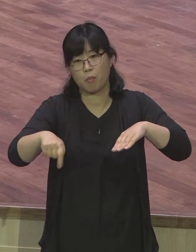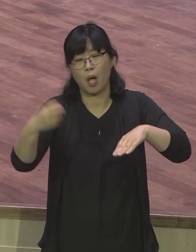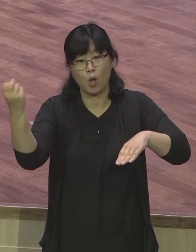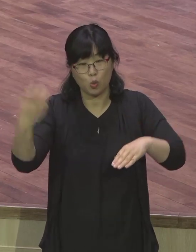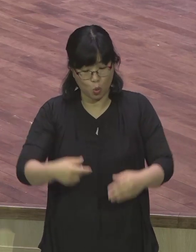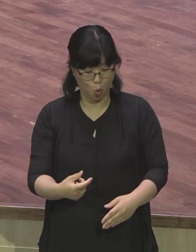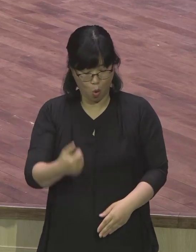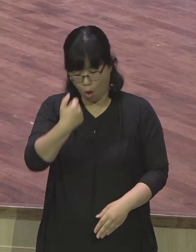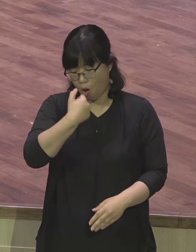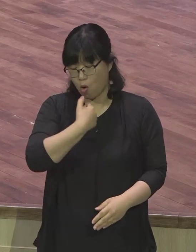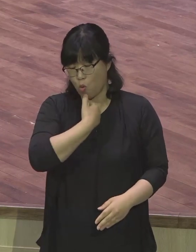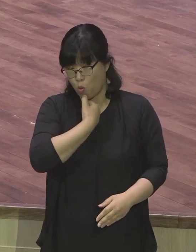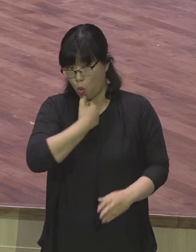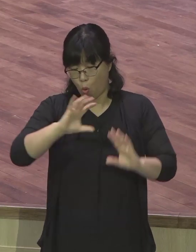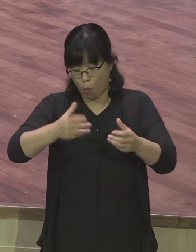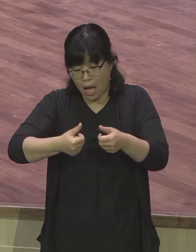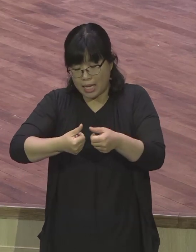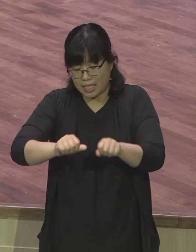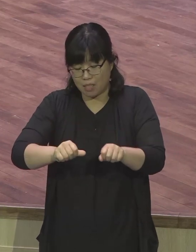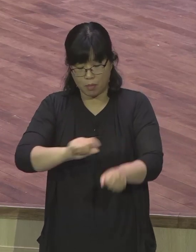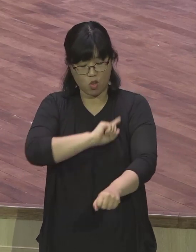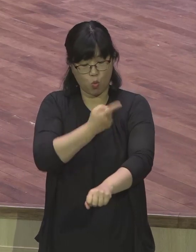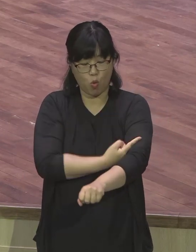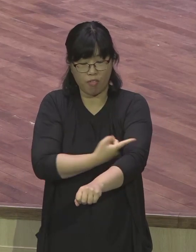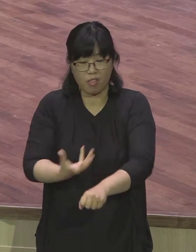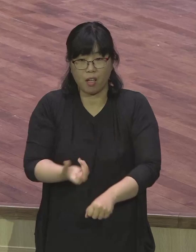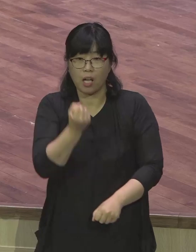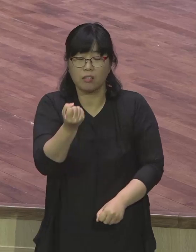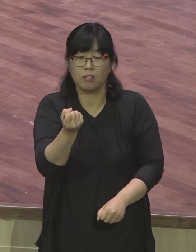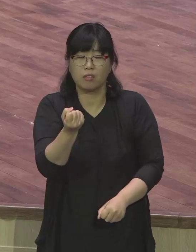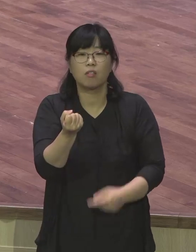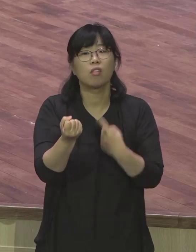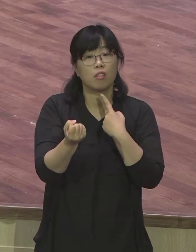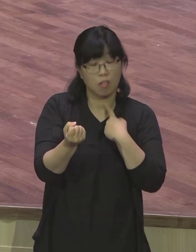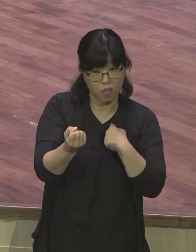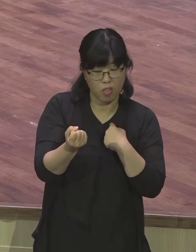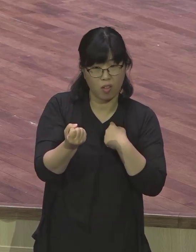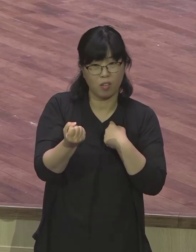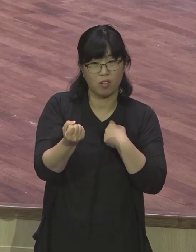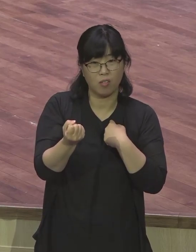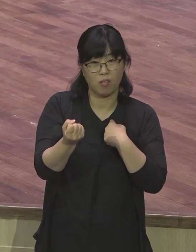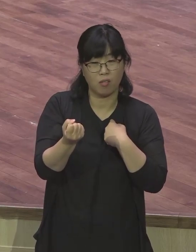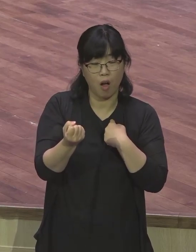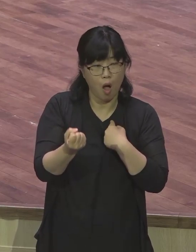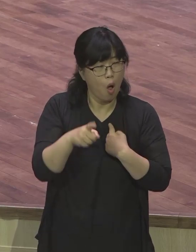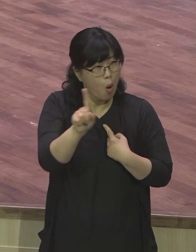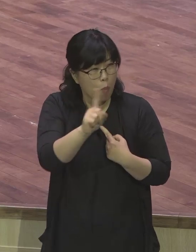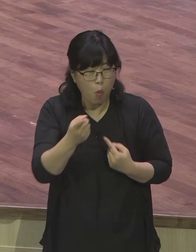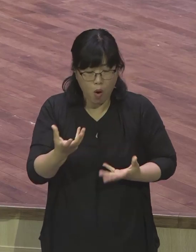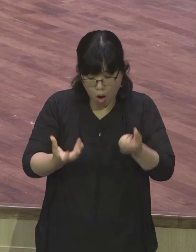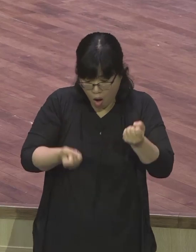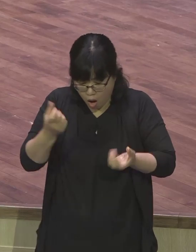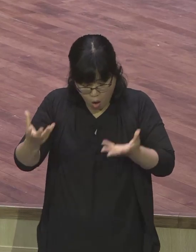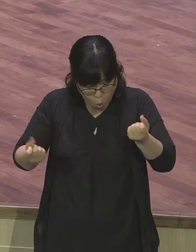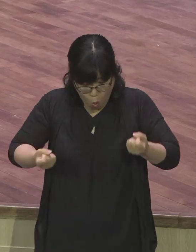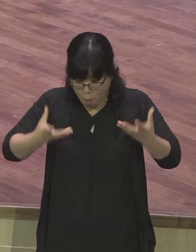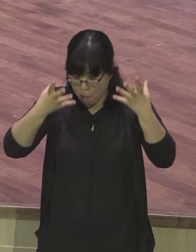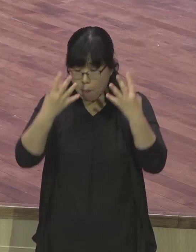권력에 있었던 가문이었습니다 세상적으로 말하면 아쉬울 것이 전혀 없었던 사람이었습니다